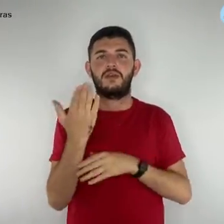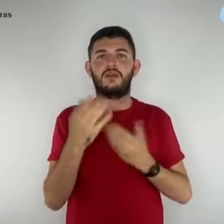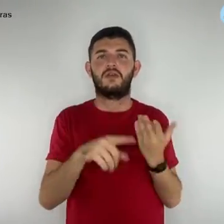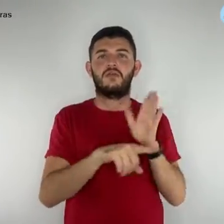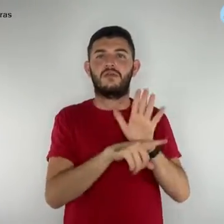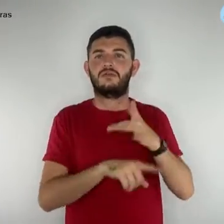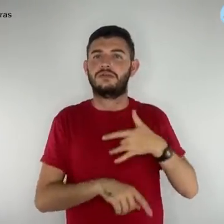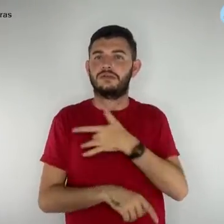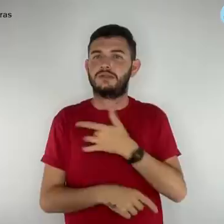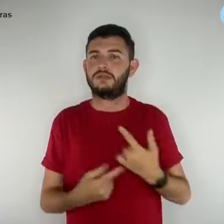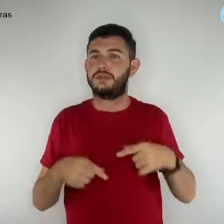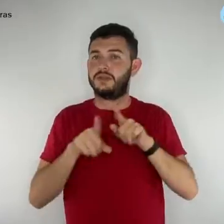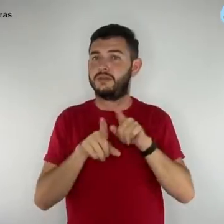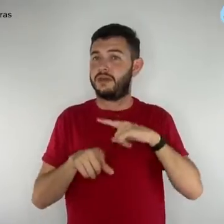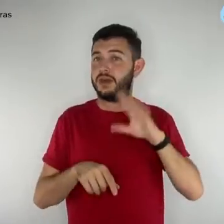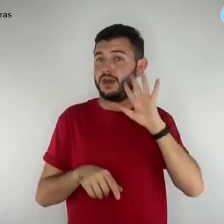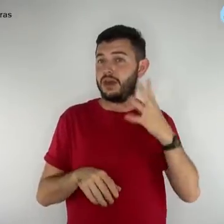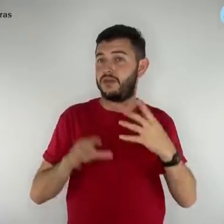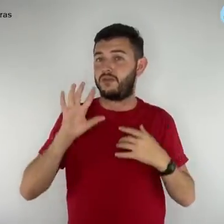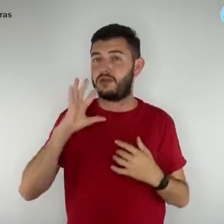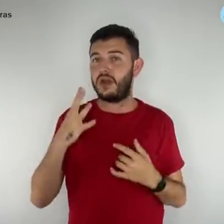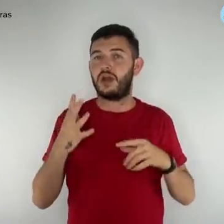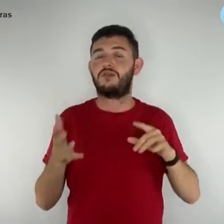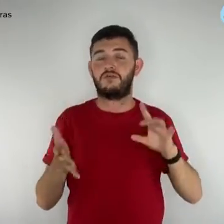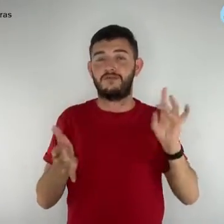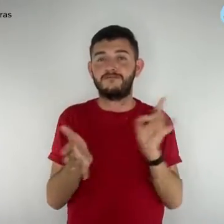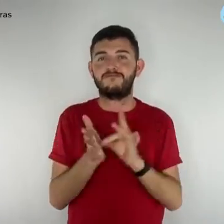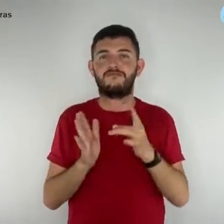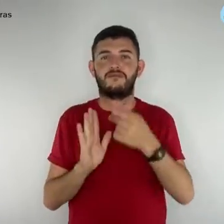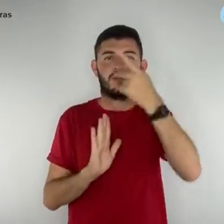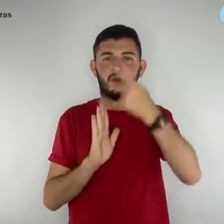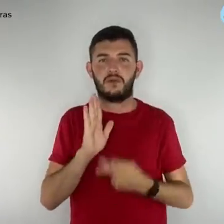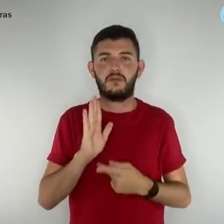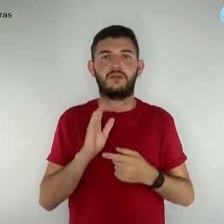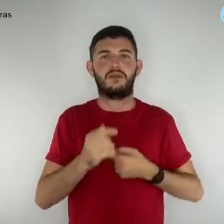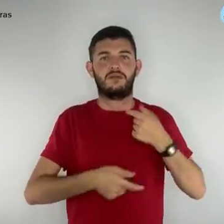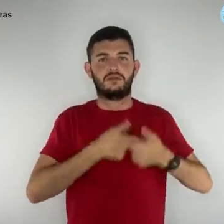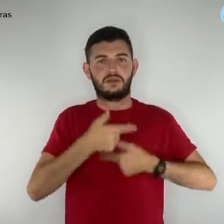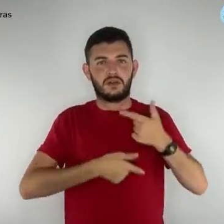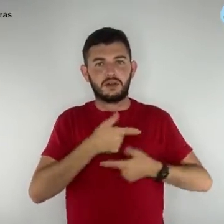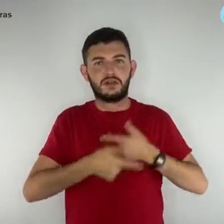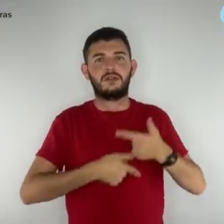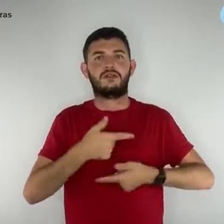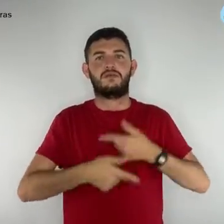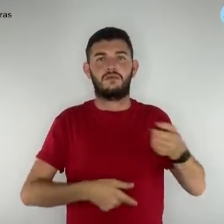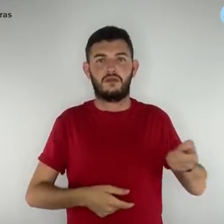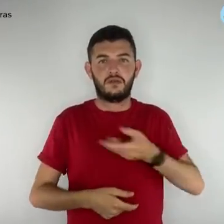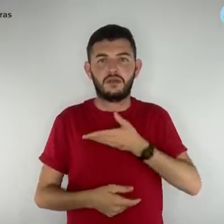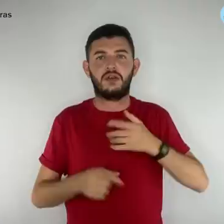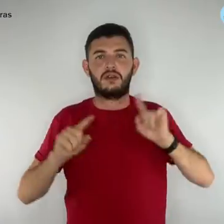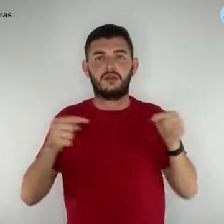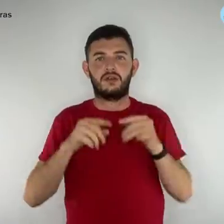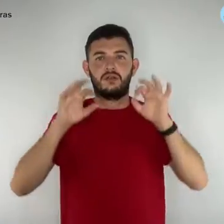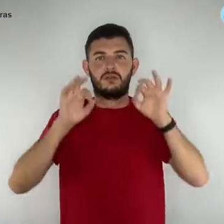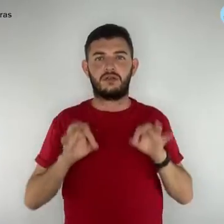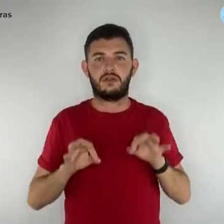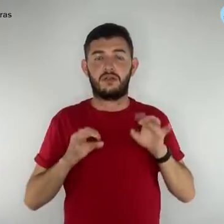-saúde e também resultou num plano de carreira moderno e mais condizente com o objetivo de